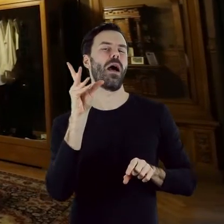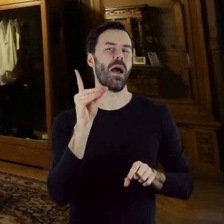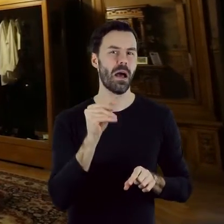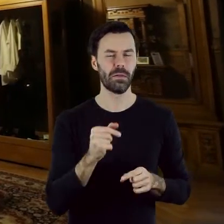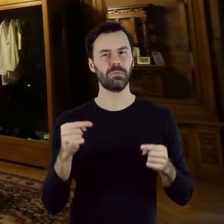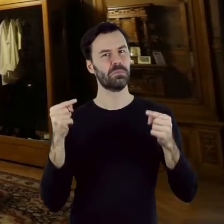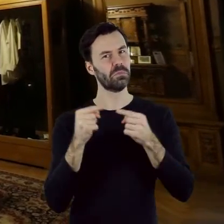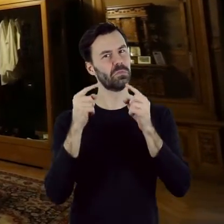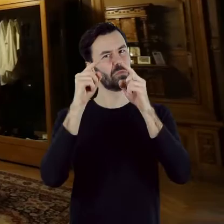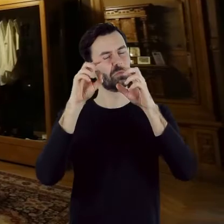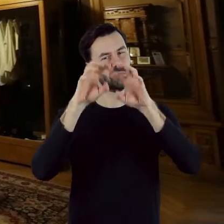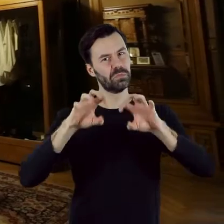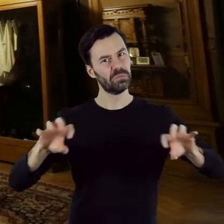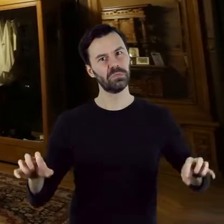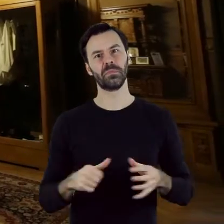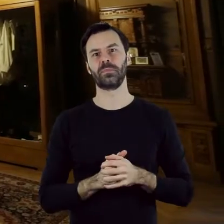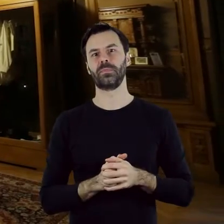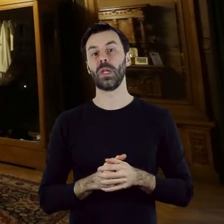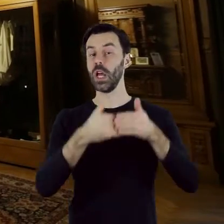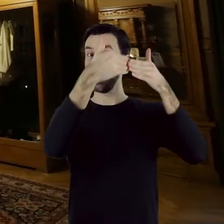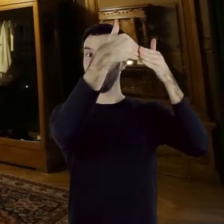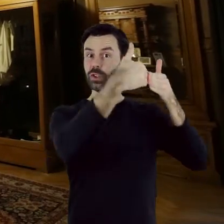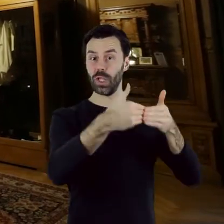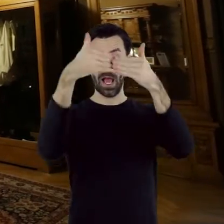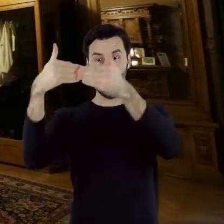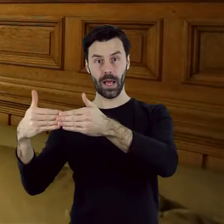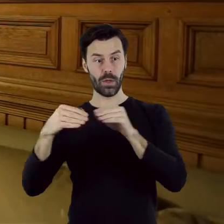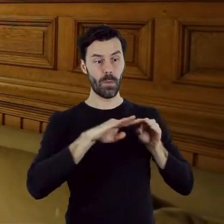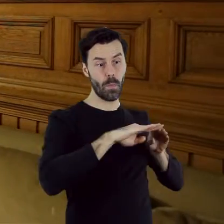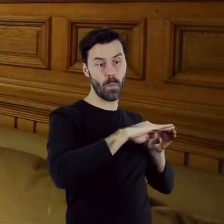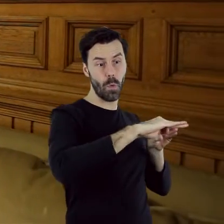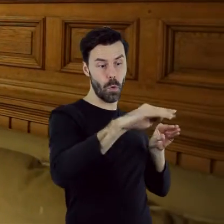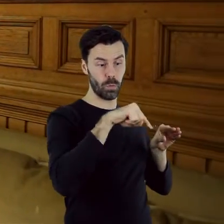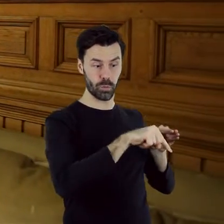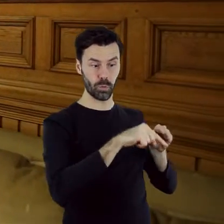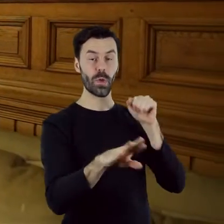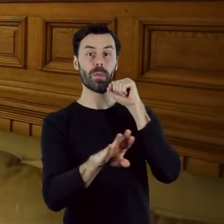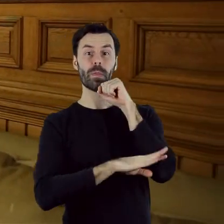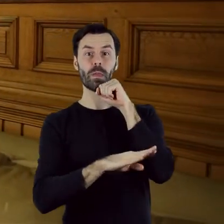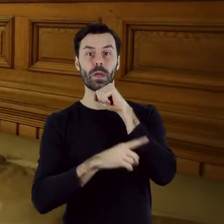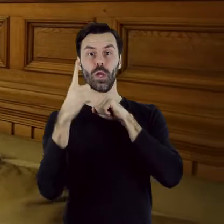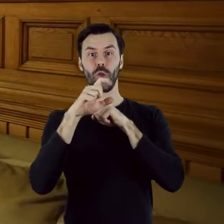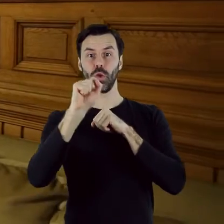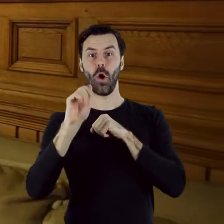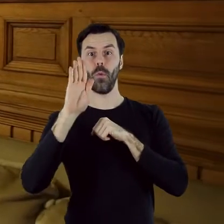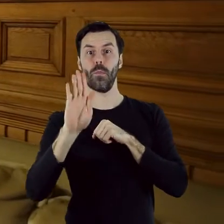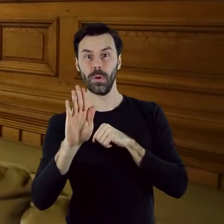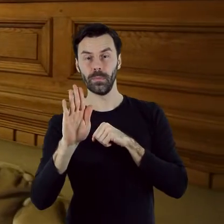i elegancją. Ściany do połowy wysokości wyłożone są dębową boazerią z eklektyczną